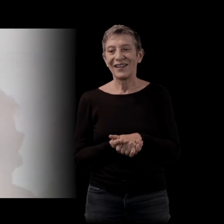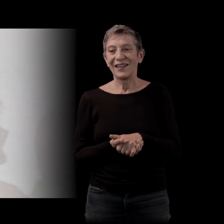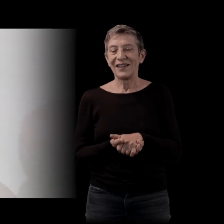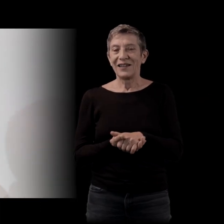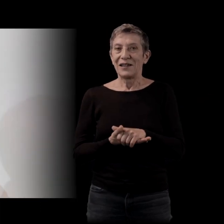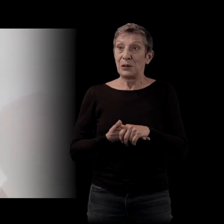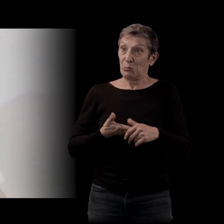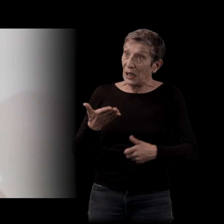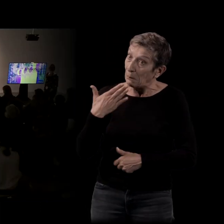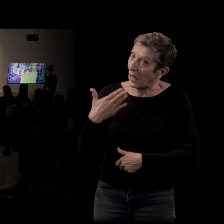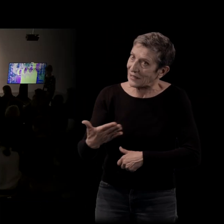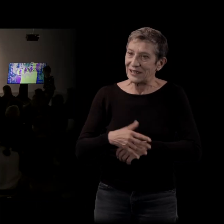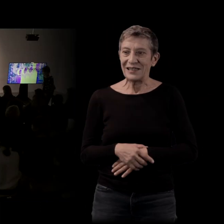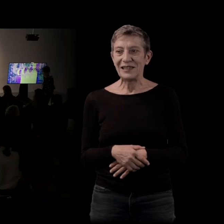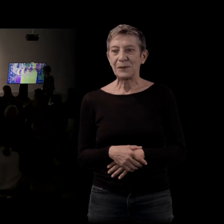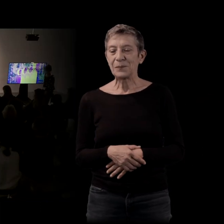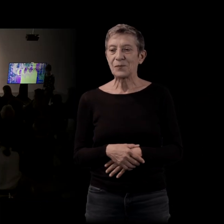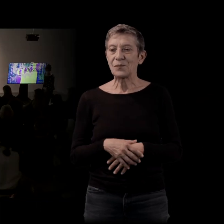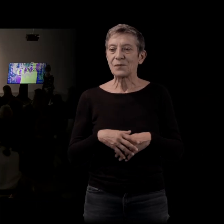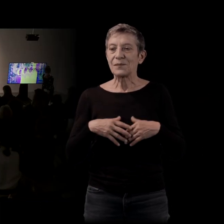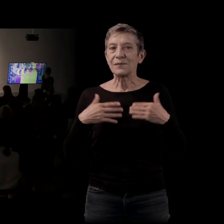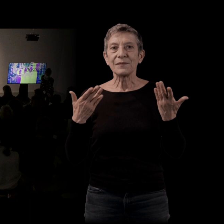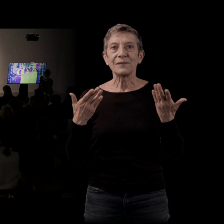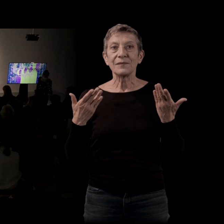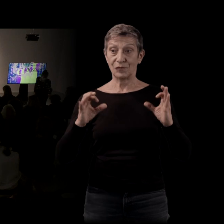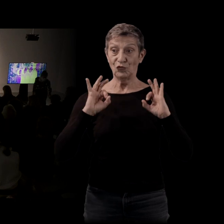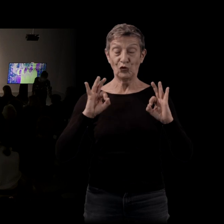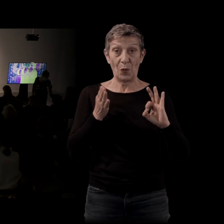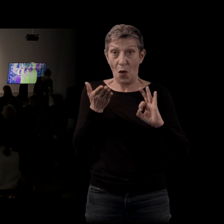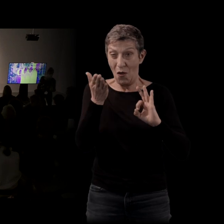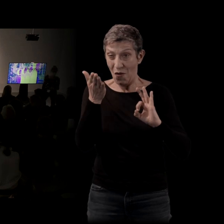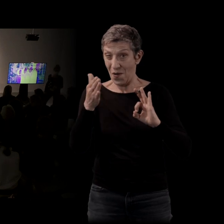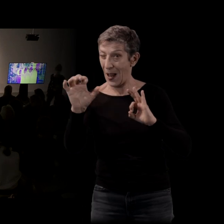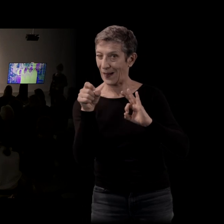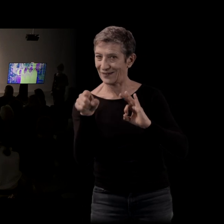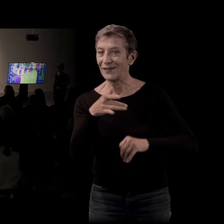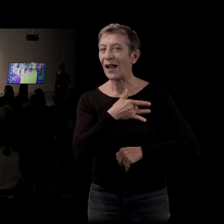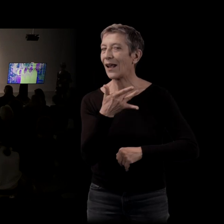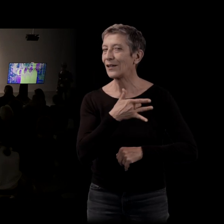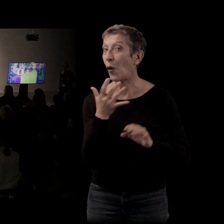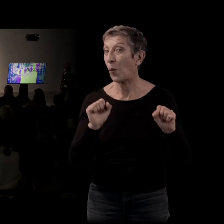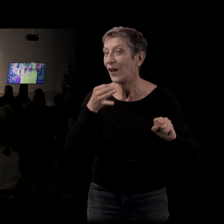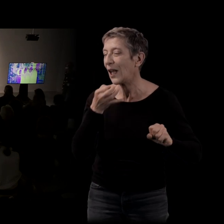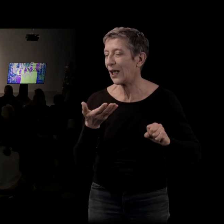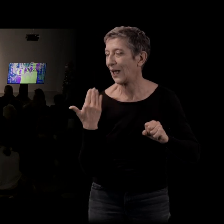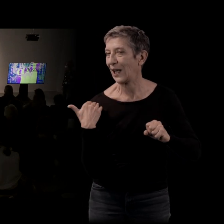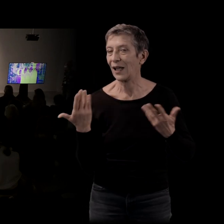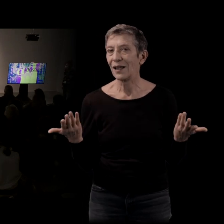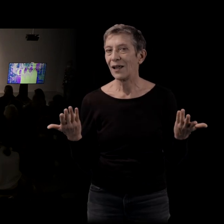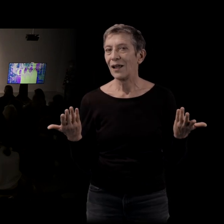Mais vous vous appuyez justement sur un point qui est intéressant et qu'on aurait pu évoquer tout à l'heure, Nicolas. Allez, même si spontanément,